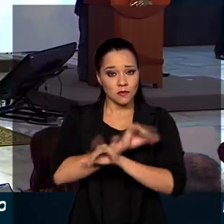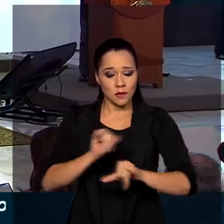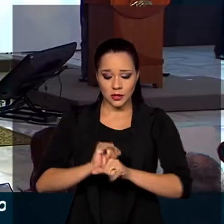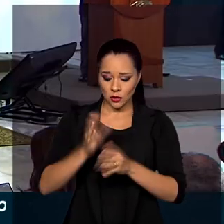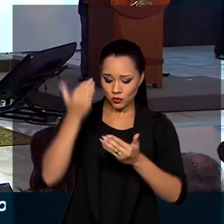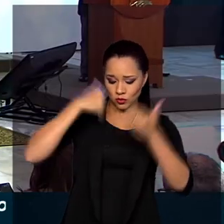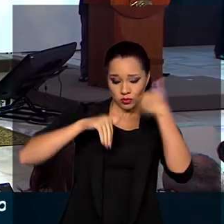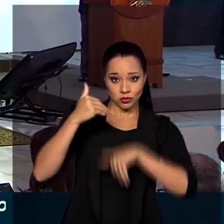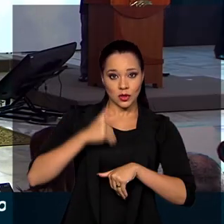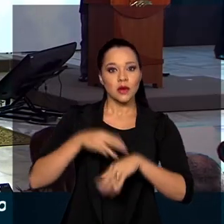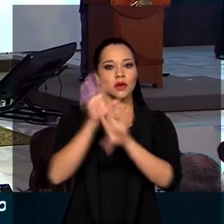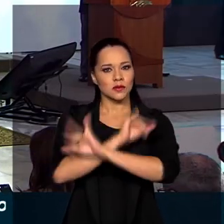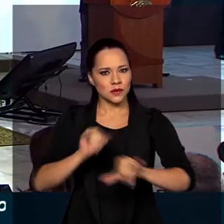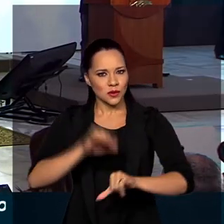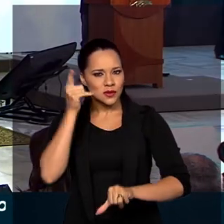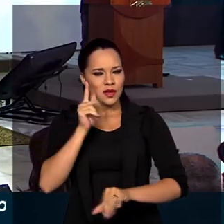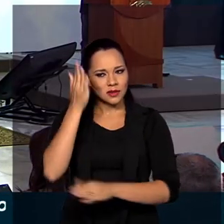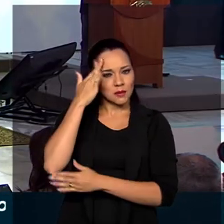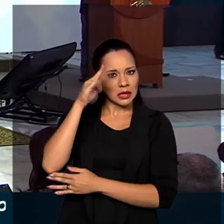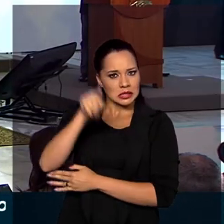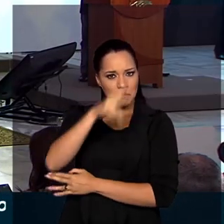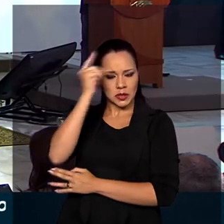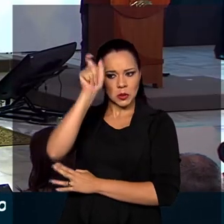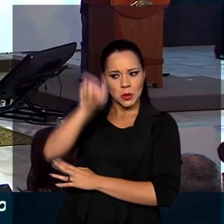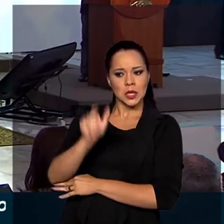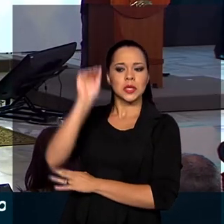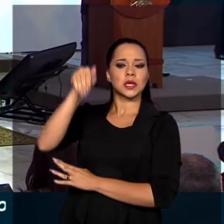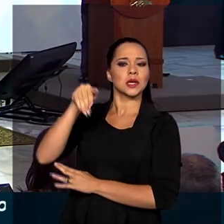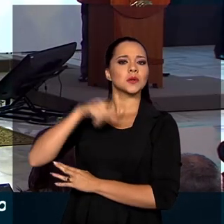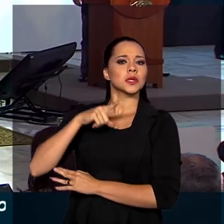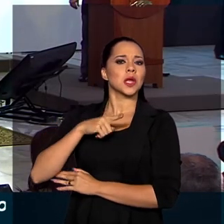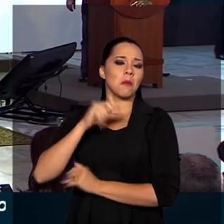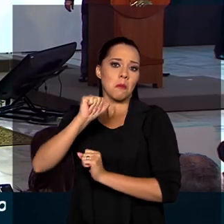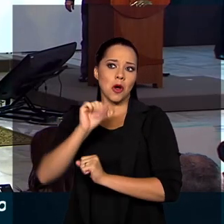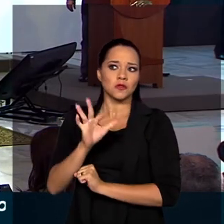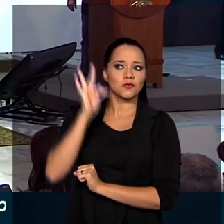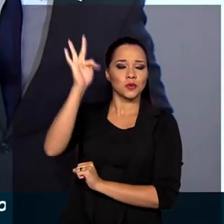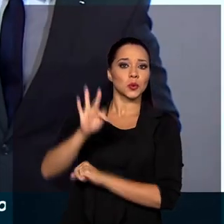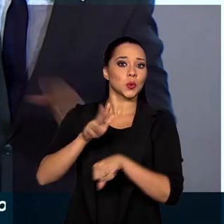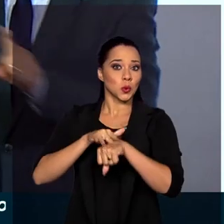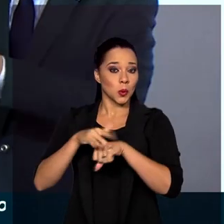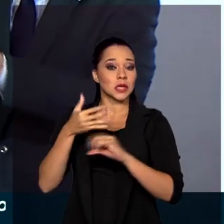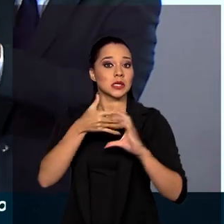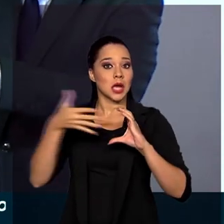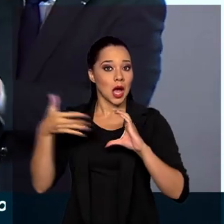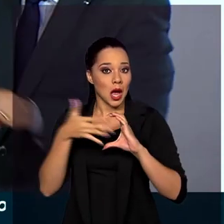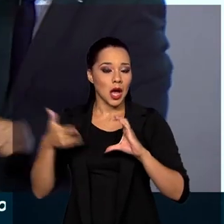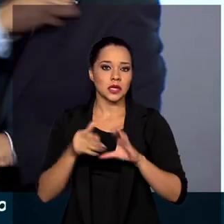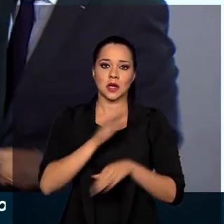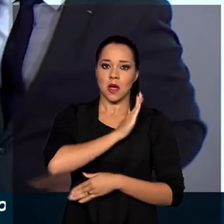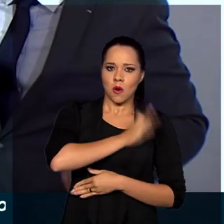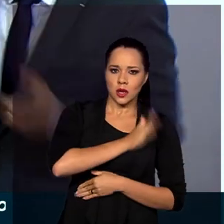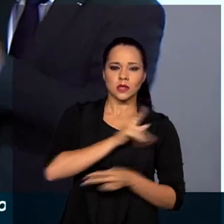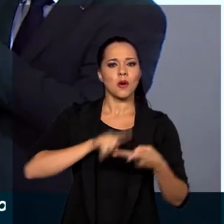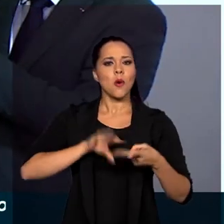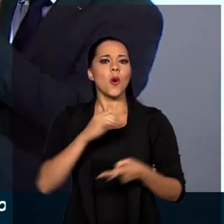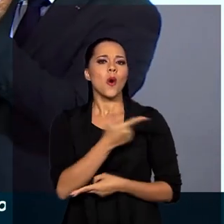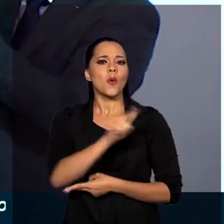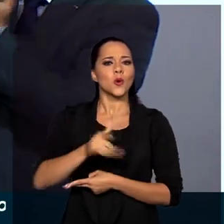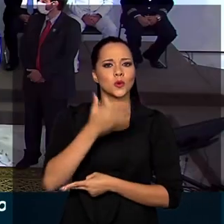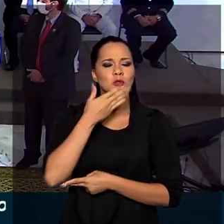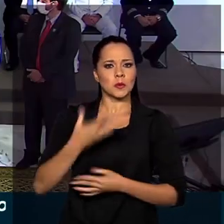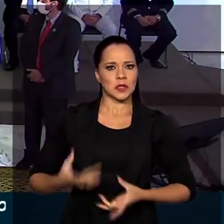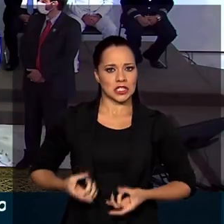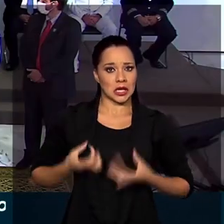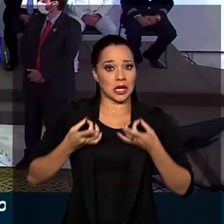Com esses dados vai ser possível saber se a pessoa tem predisposição para desenvolver doenças raras, doenças cardíacas ou algum tipo de